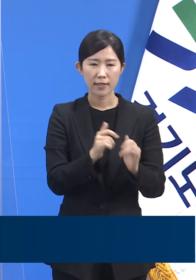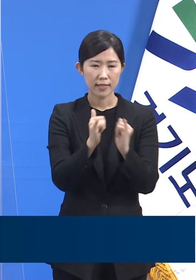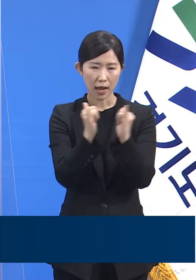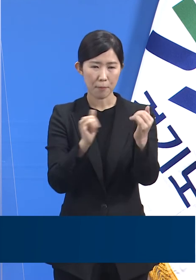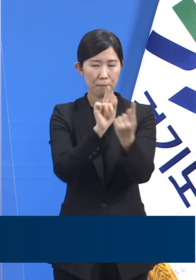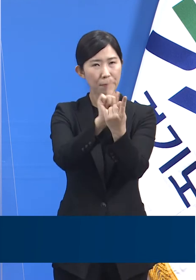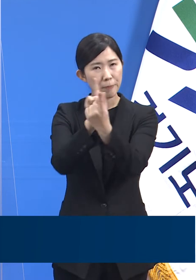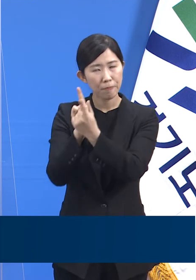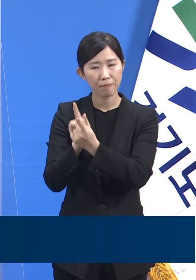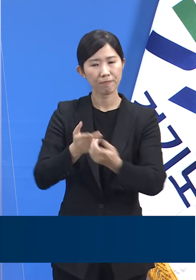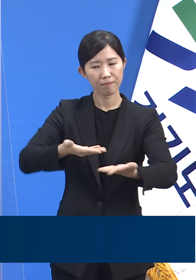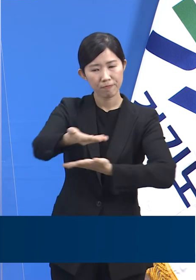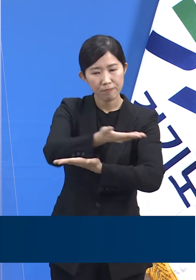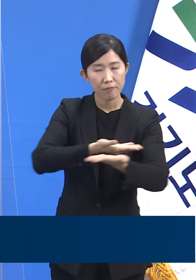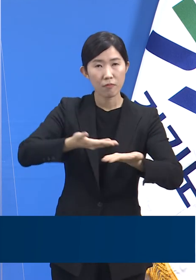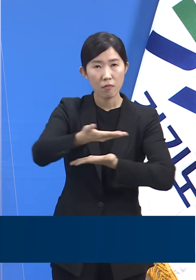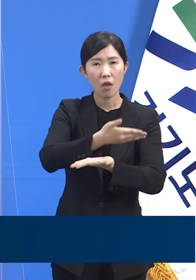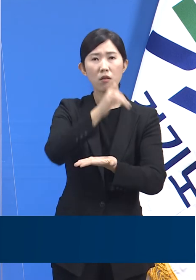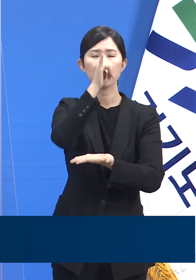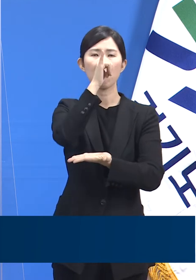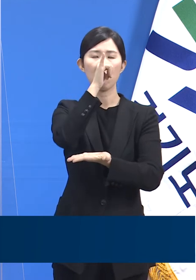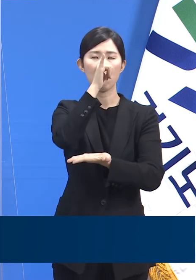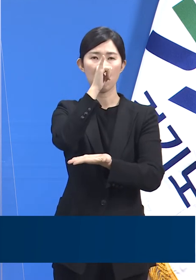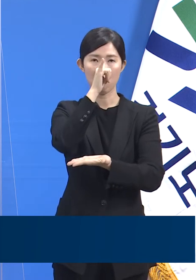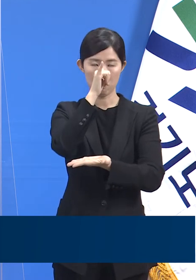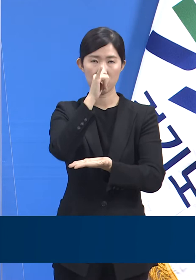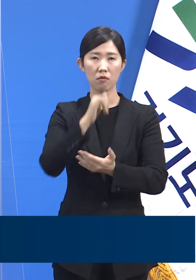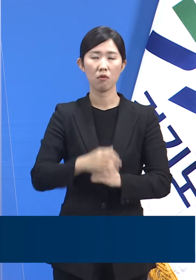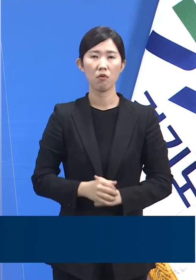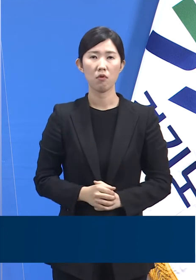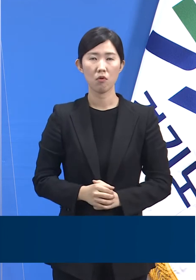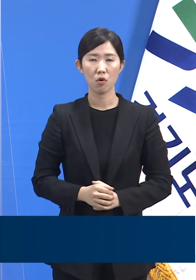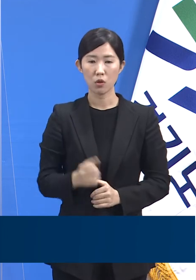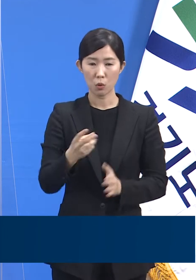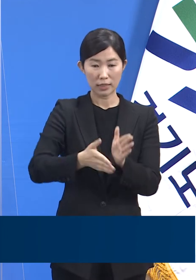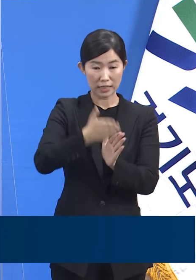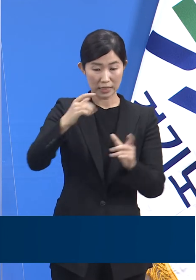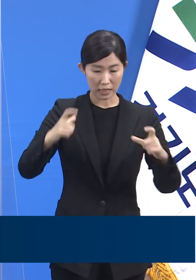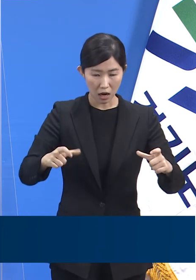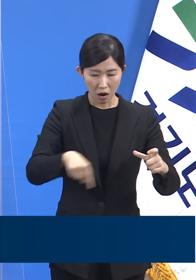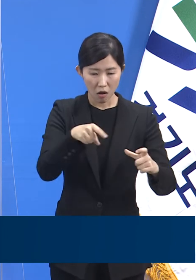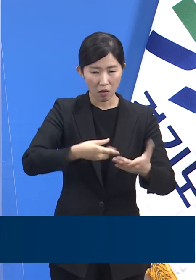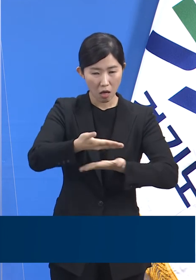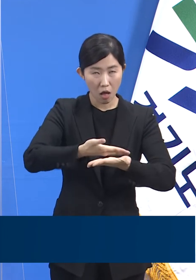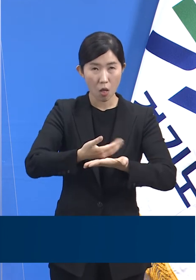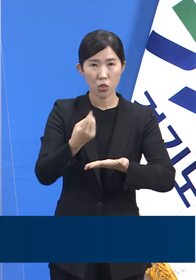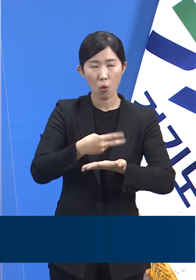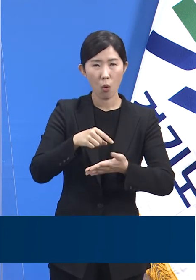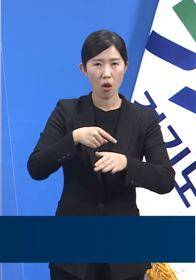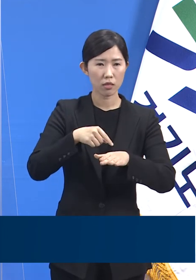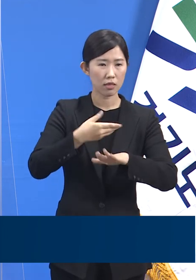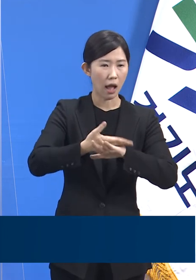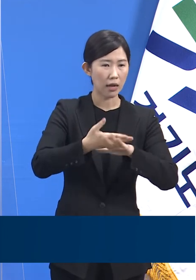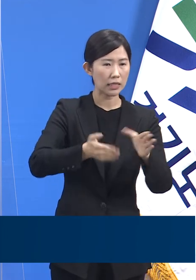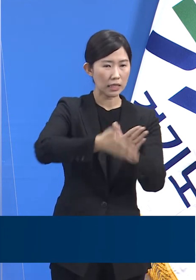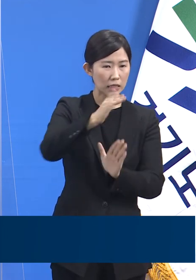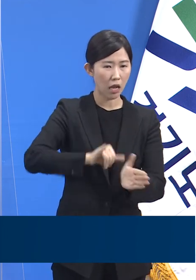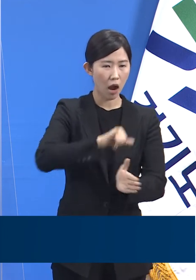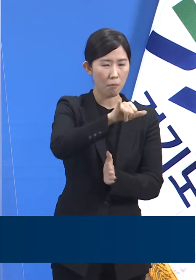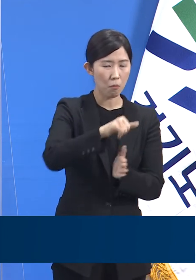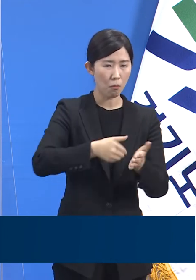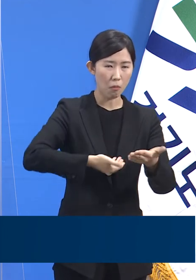주말에 시군 생활권 경계를 넘어 활발해지는 점을 고려할 때 보다 적극적인 행정이